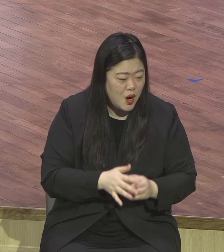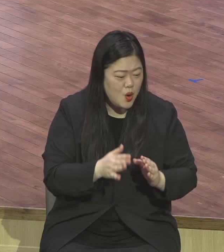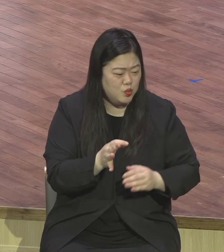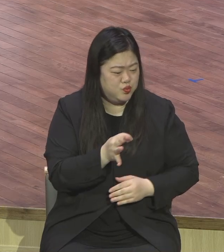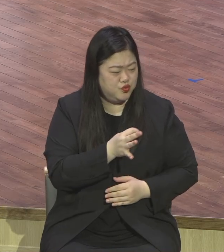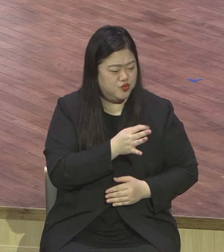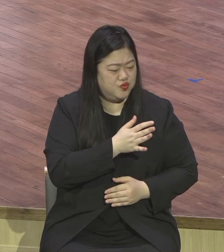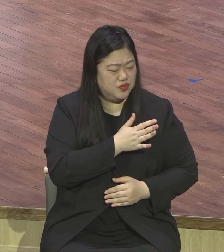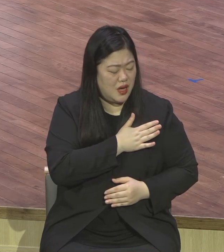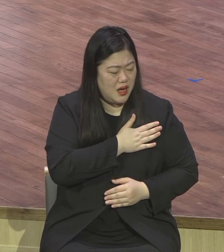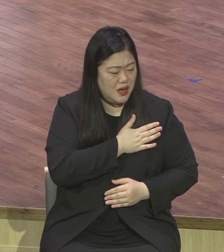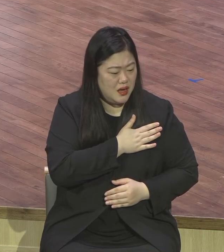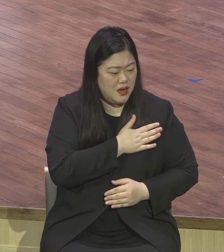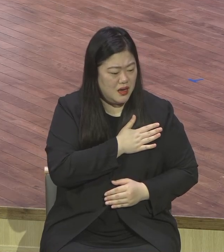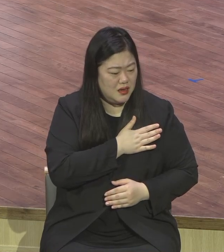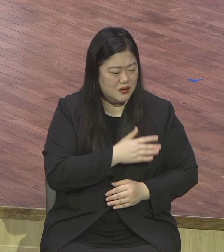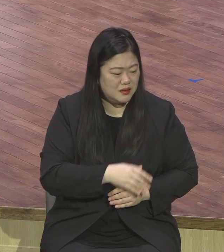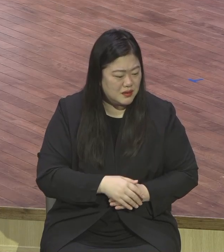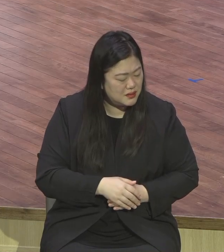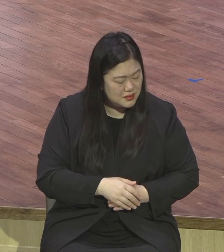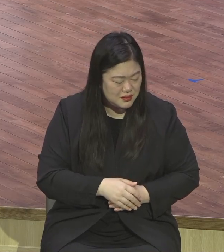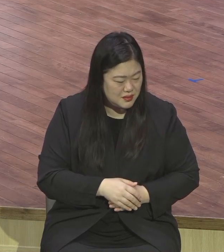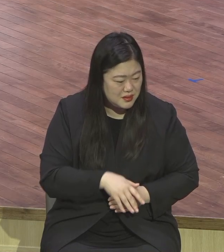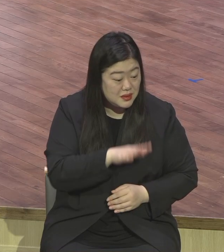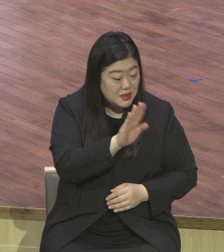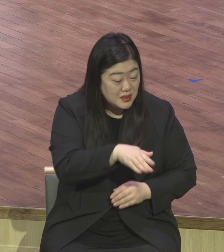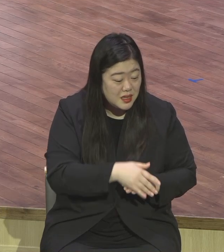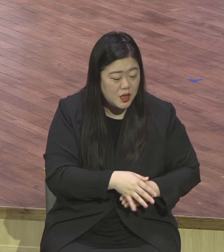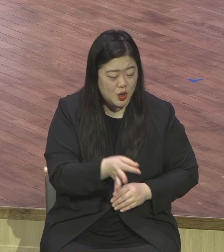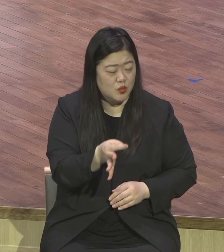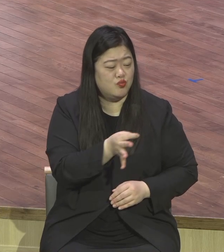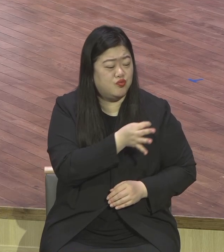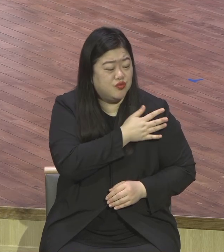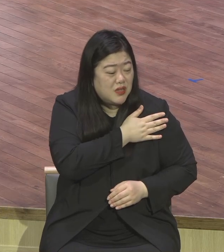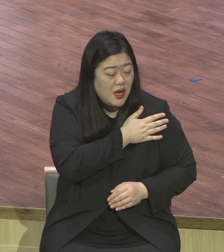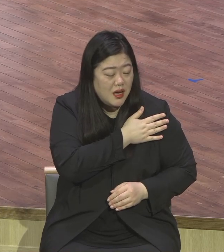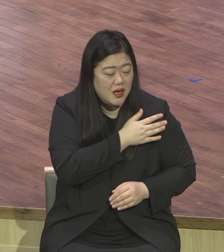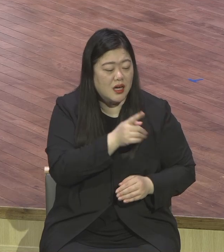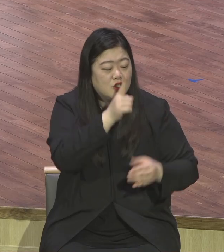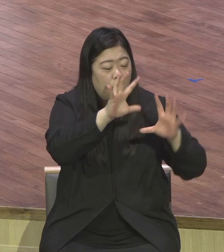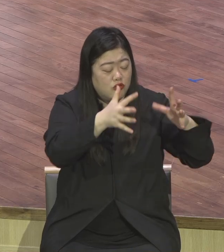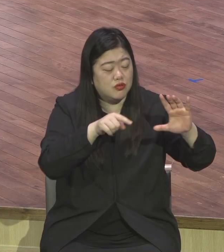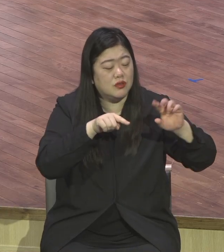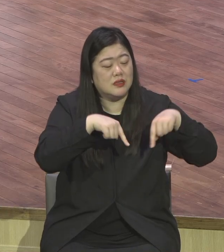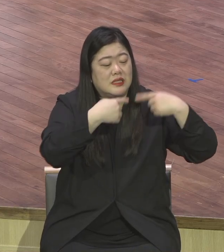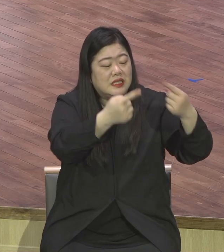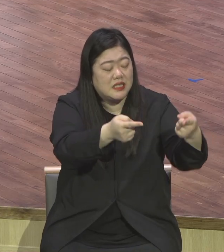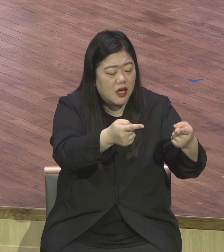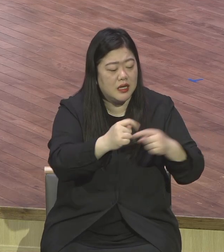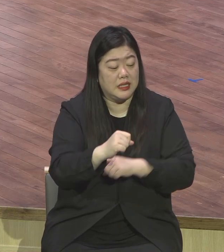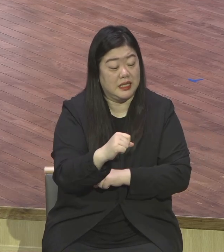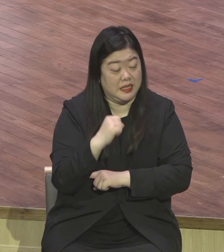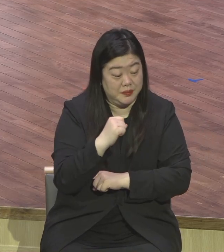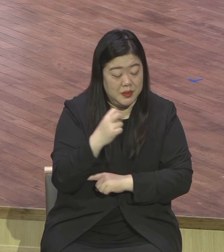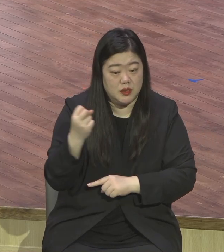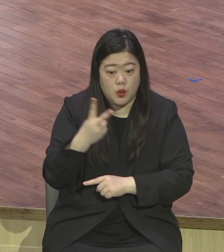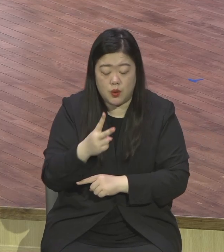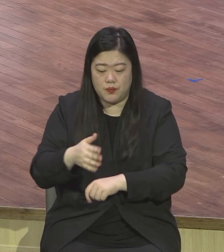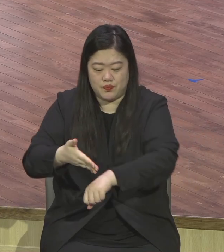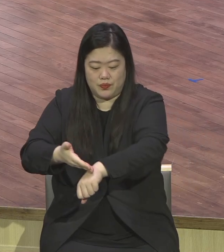부자가 천국 가는 것이 낙타가 바늘 기이 드라늄 보다 더 어렵다. 낙타가 바늘 기이 드라늄 보다